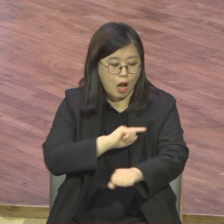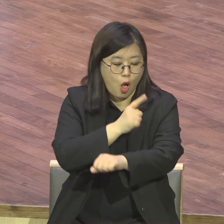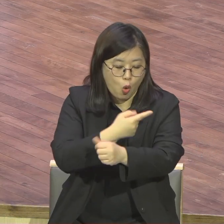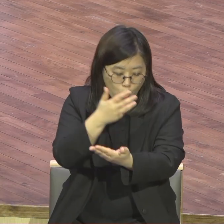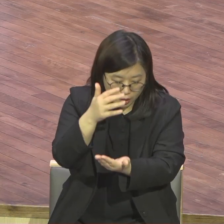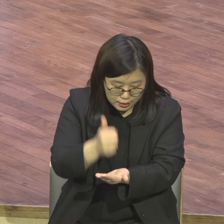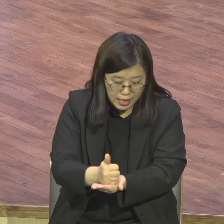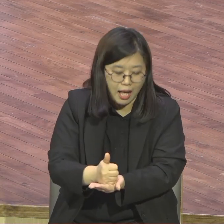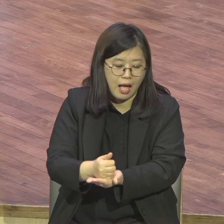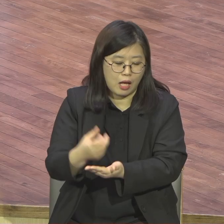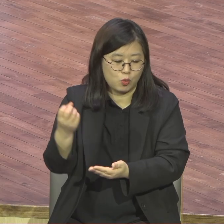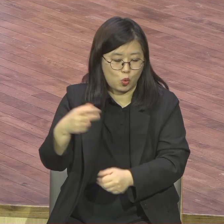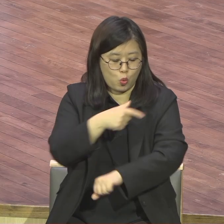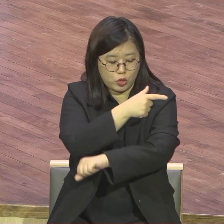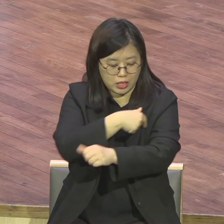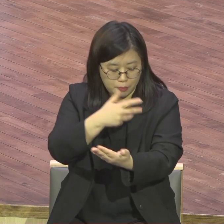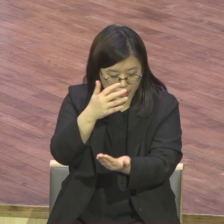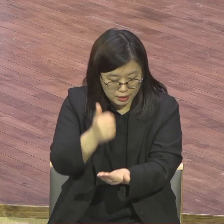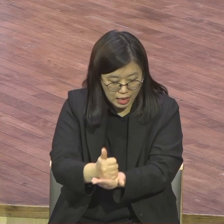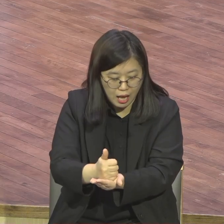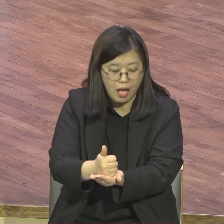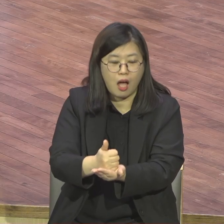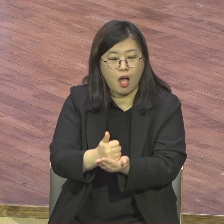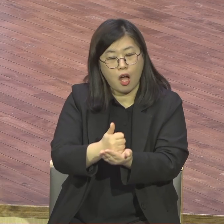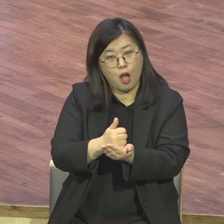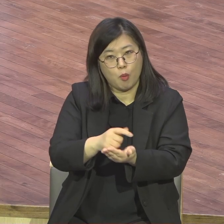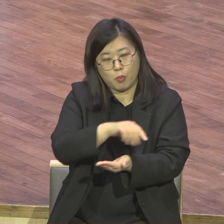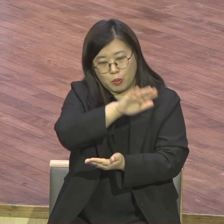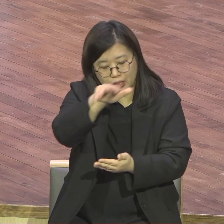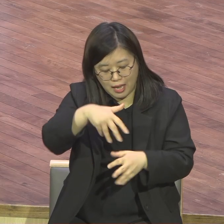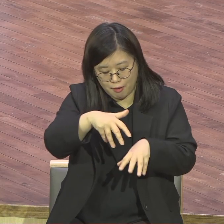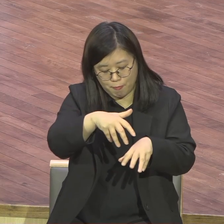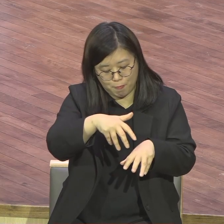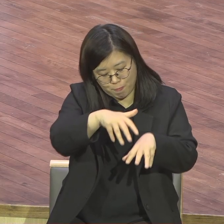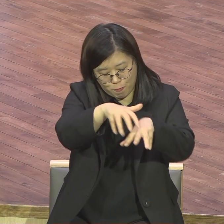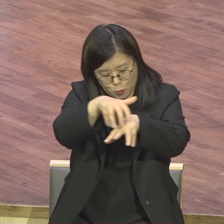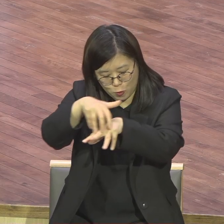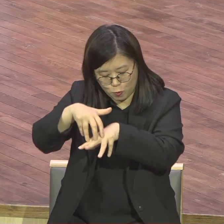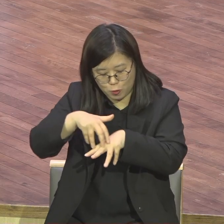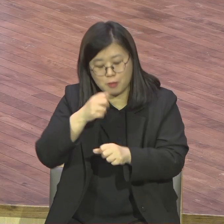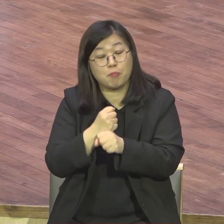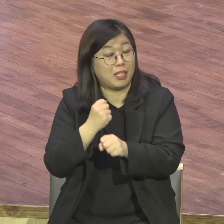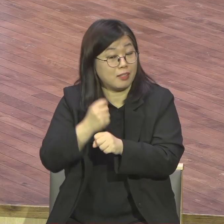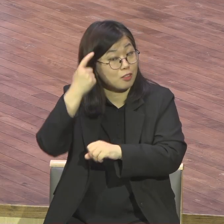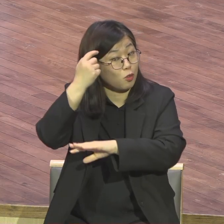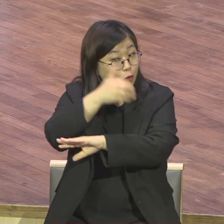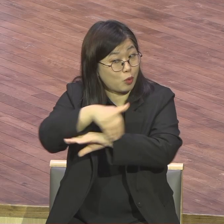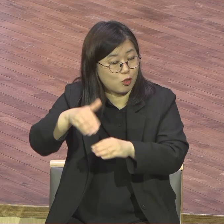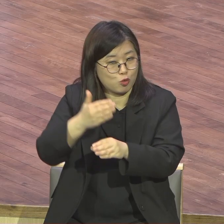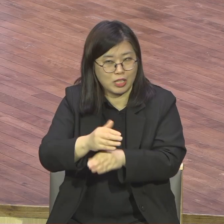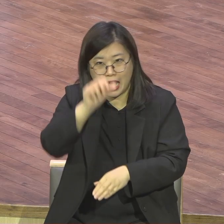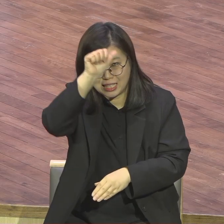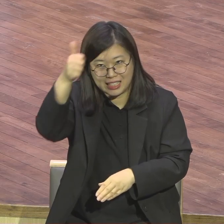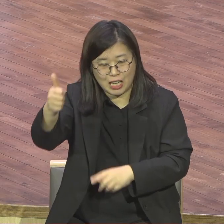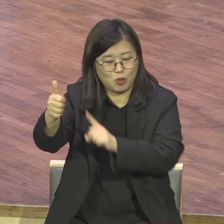싹 셰팅 이 한 팀이 딱 내 혼자 장로 혼자 하는 게 아니라니까요 이렇게 쫙